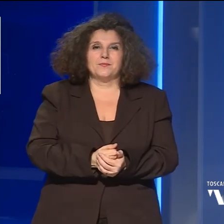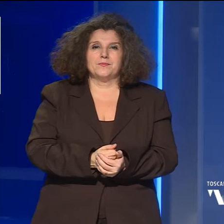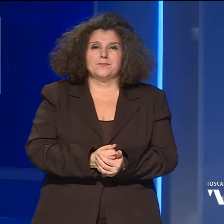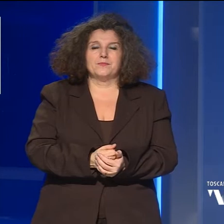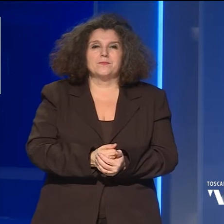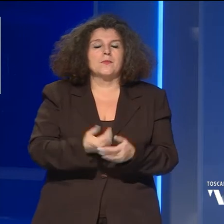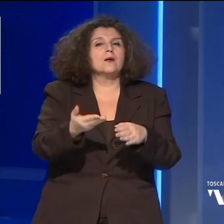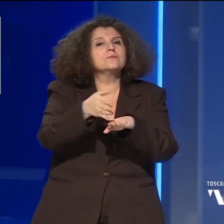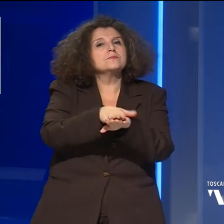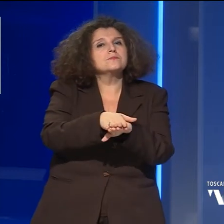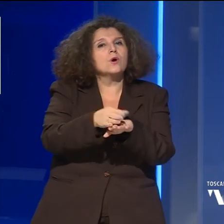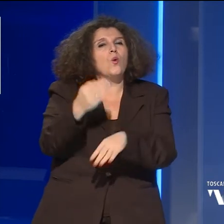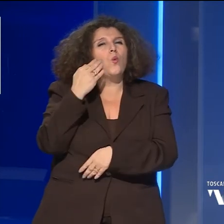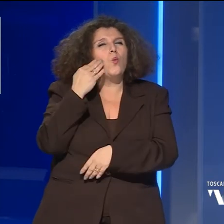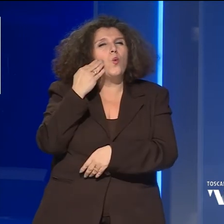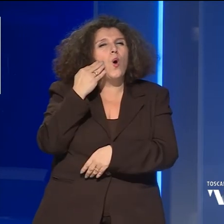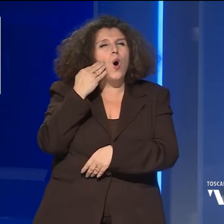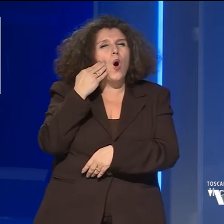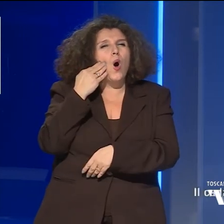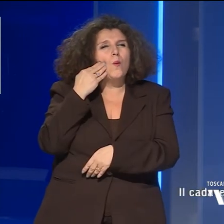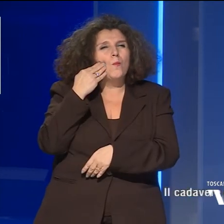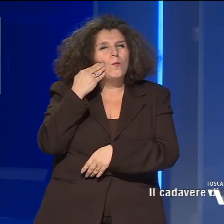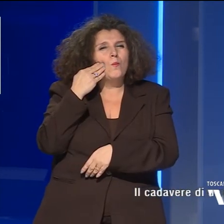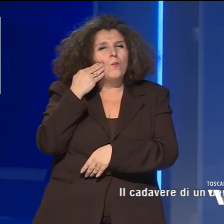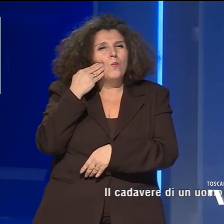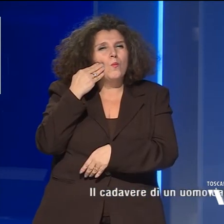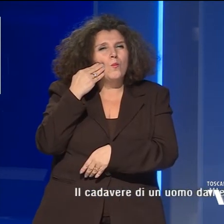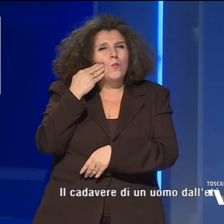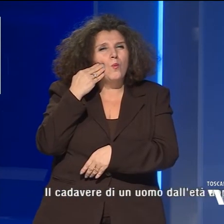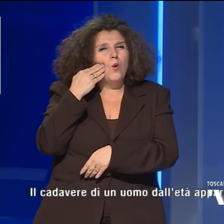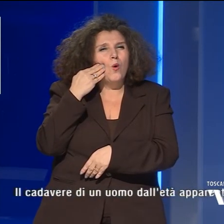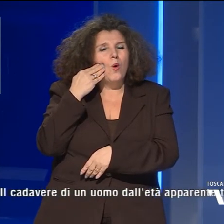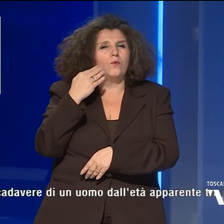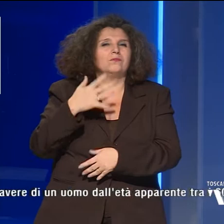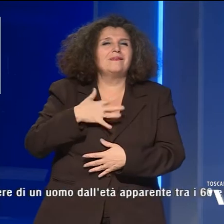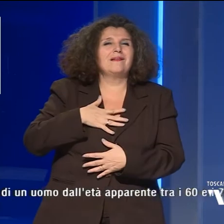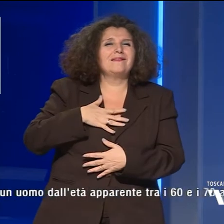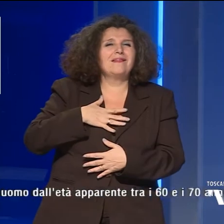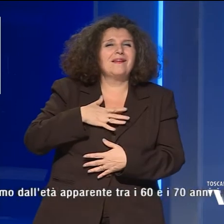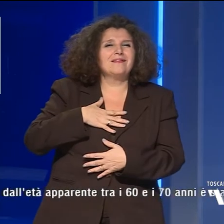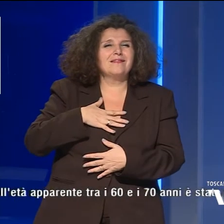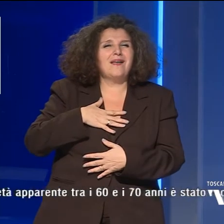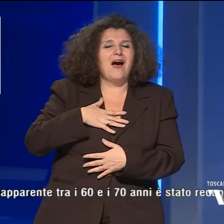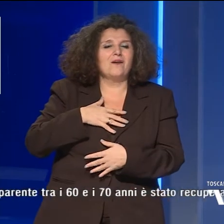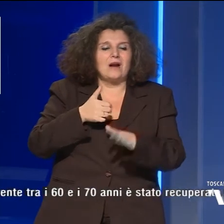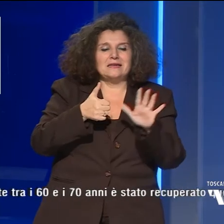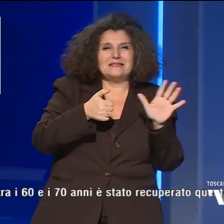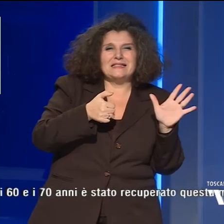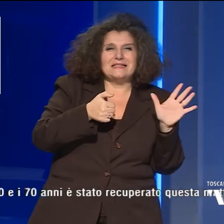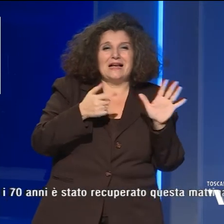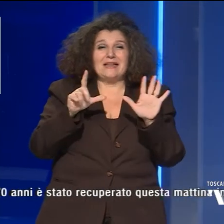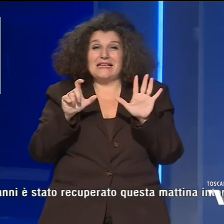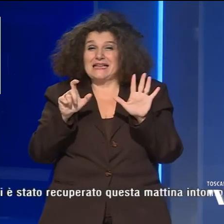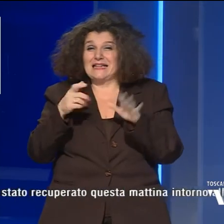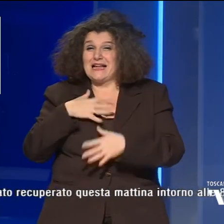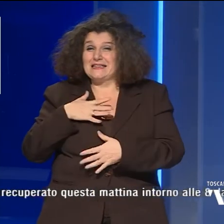Il cadavere di un uomo di età apparente tra i 60 e i 70